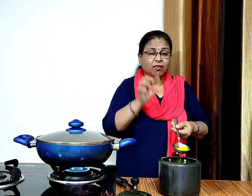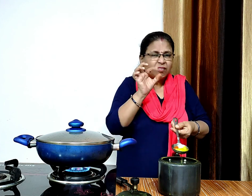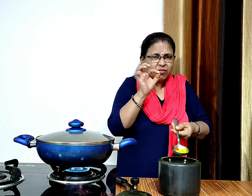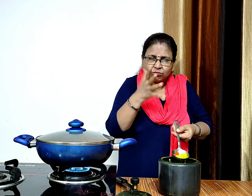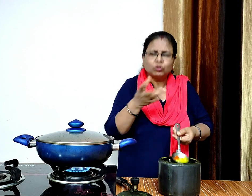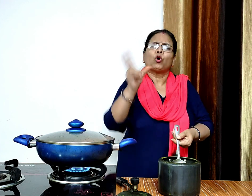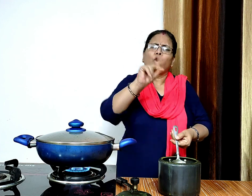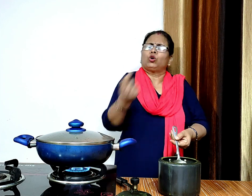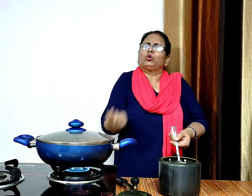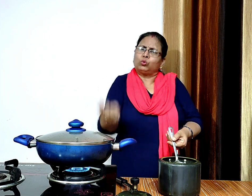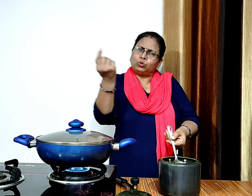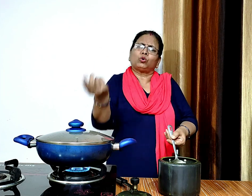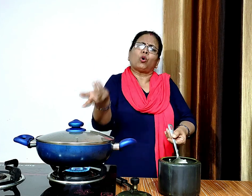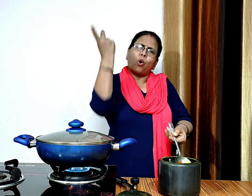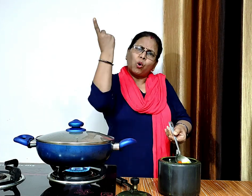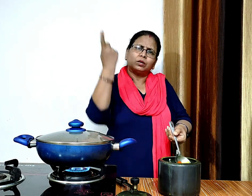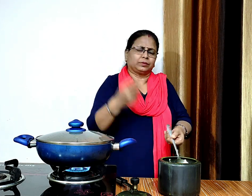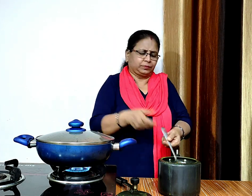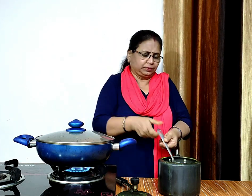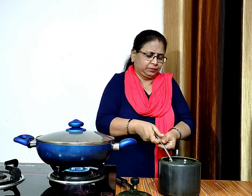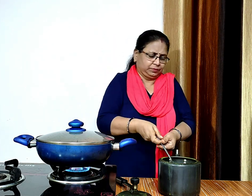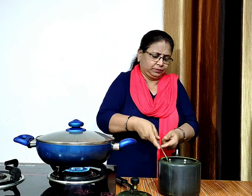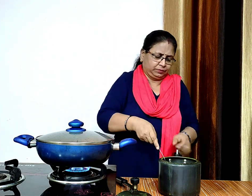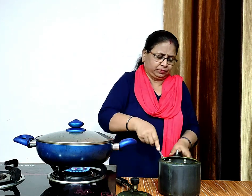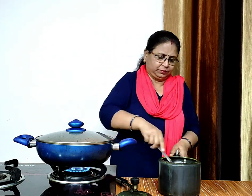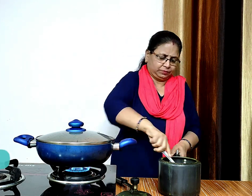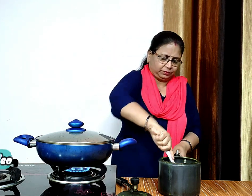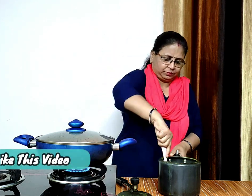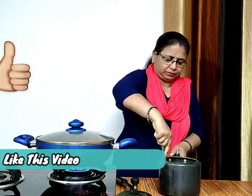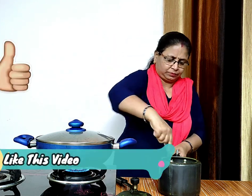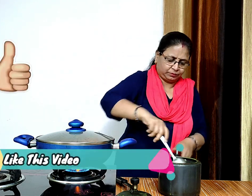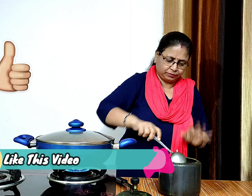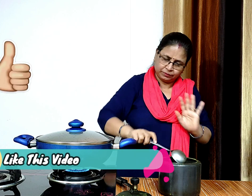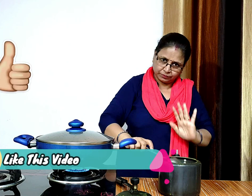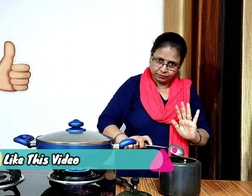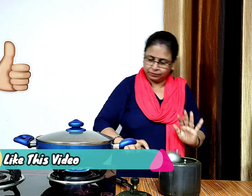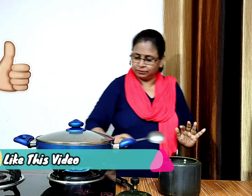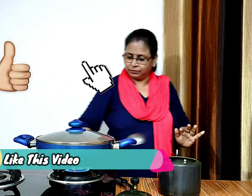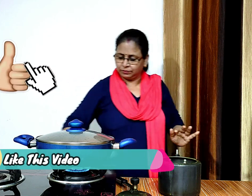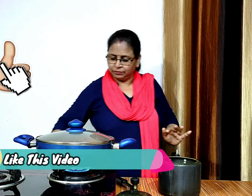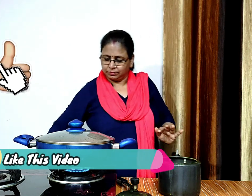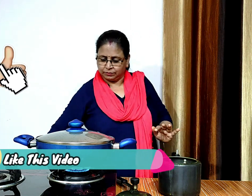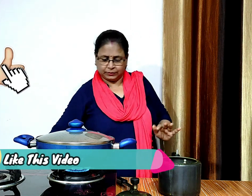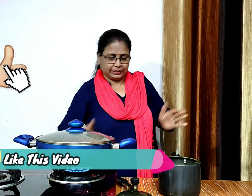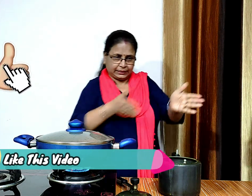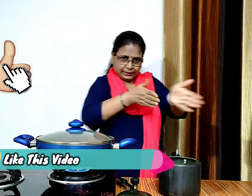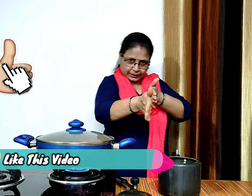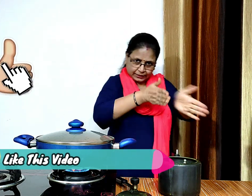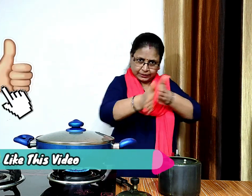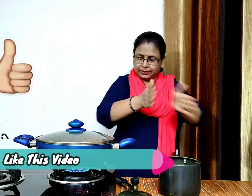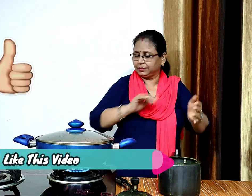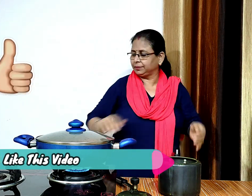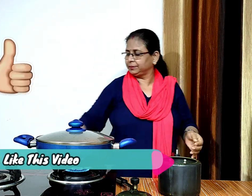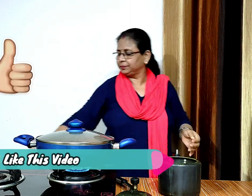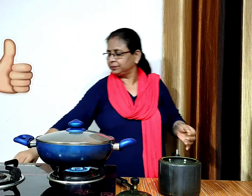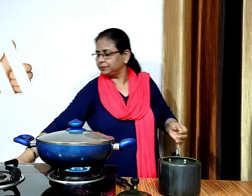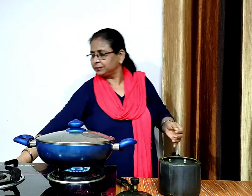अच्छे से पक चुका है अगर इस प्रेस करने पर दबेना तो आप इसे तुबारा से एक सीटी आने तक पका सकते हैं अब एक रही लेंगे